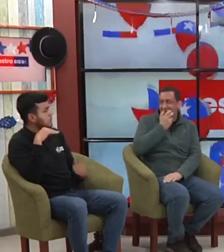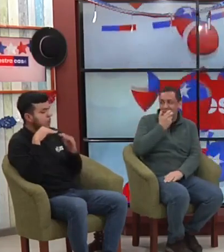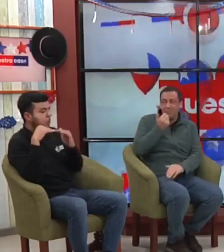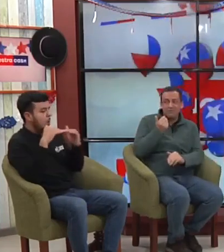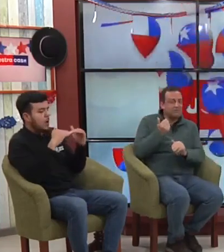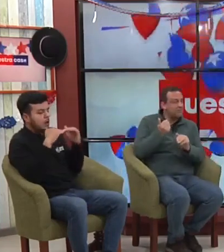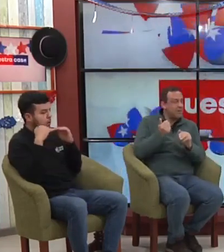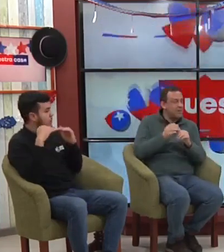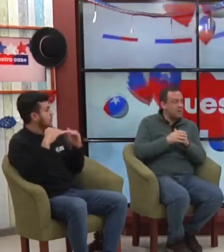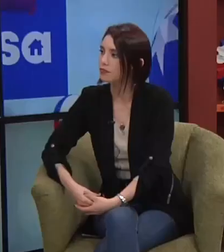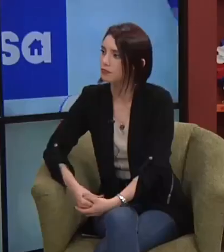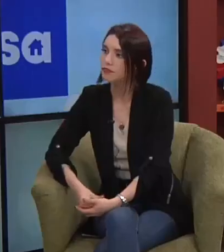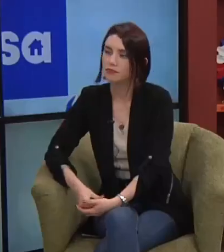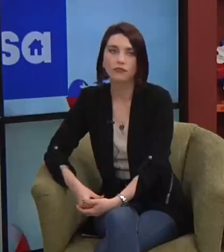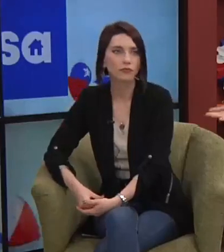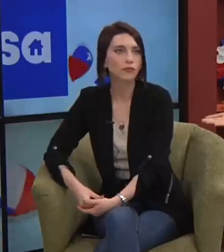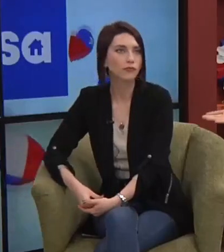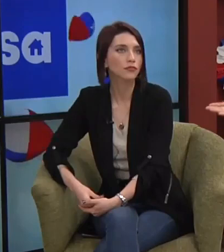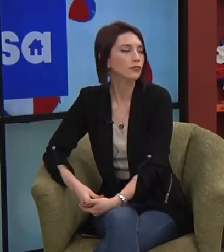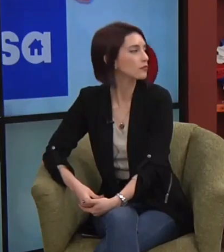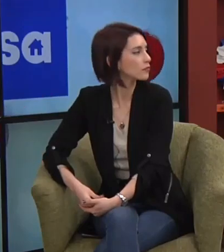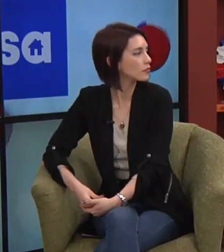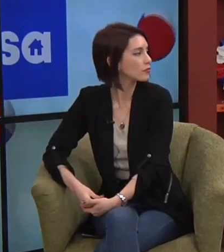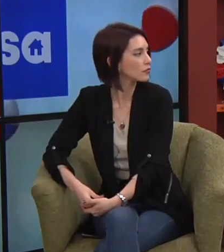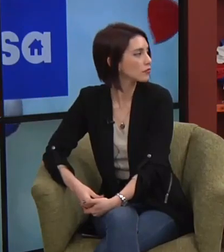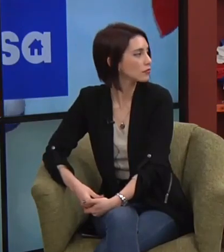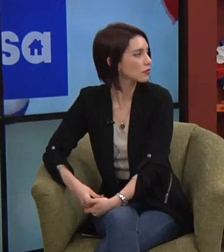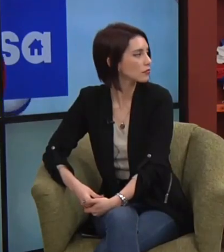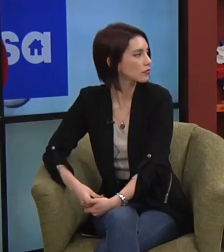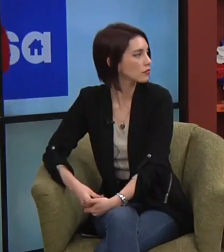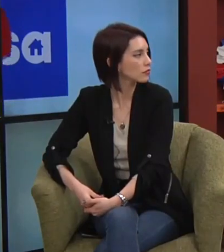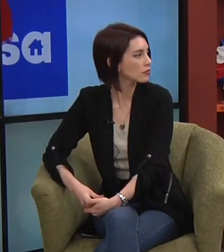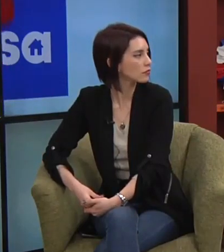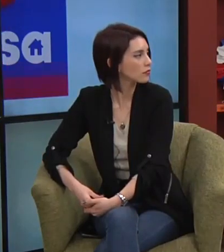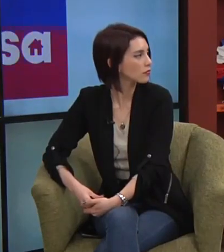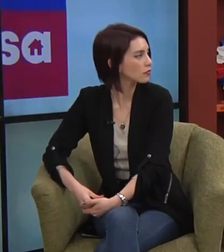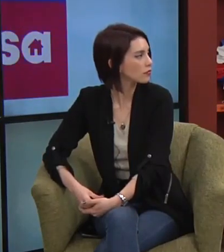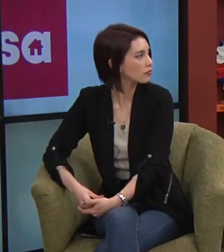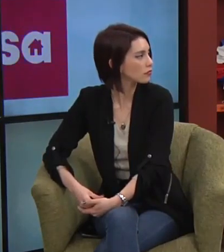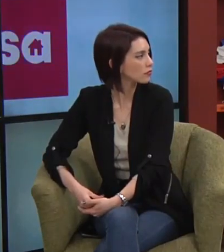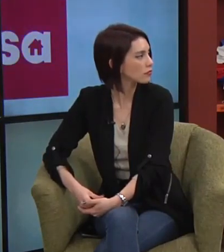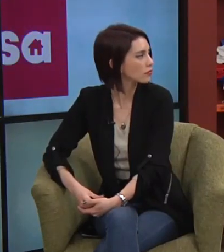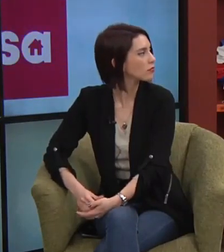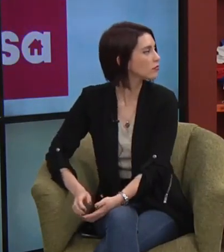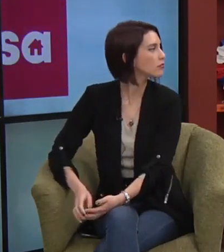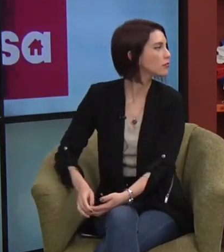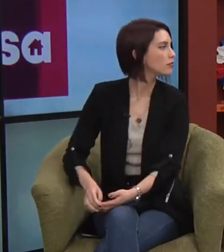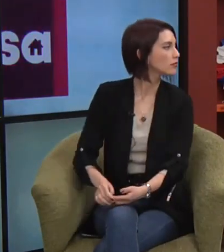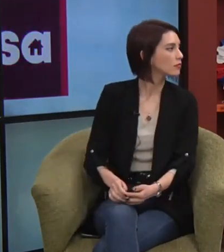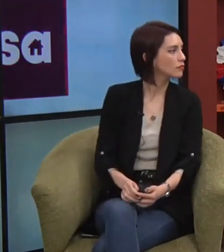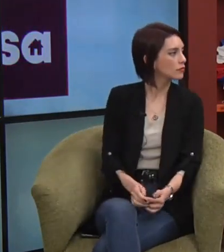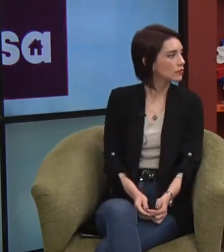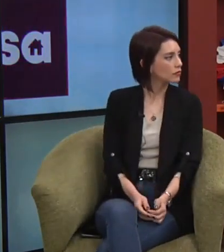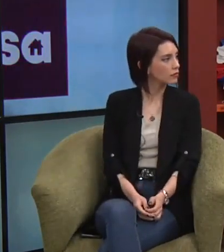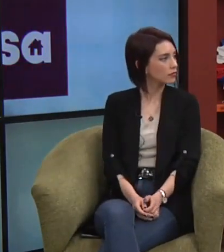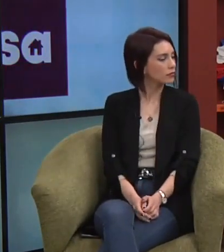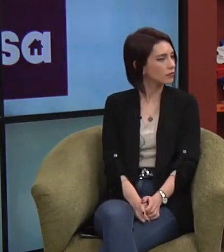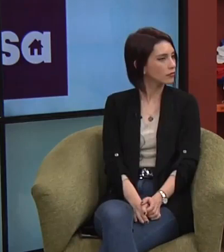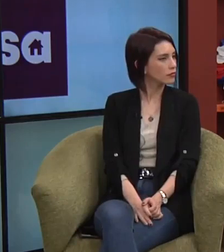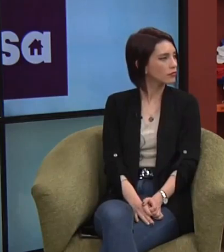por ejemplo es igual o sea como dice Camila si yo por ejemplo voy a Alemania no tengo idea cómo comunicarme con ellos ni siquiera